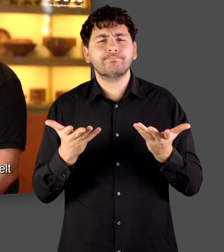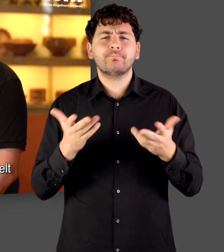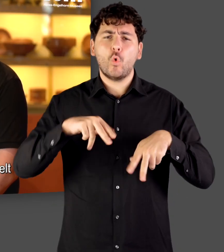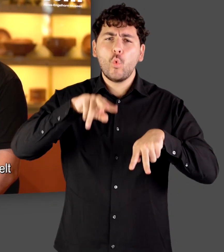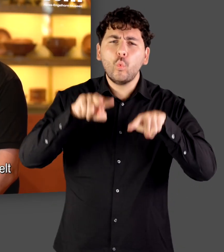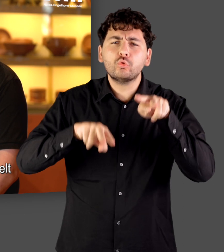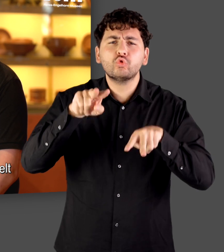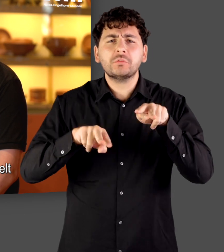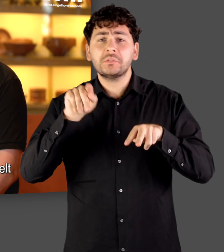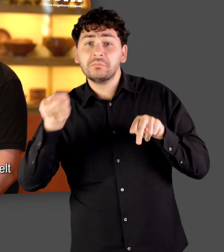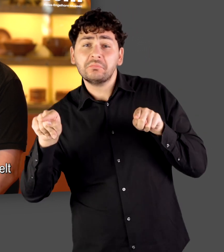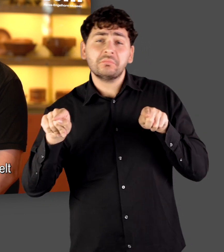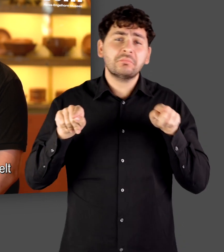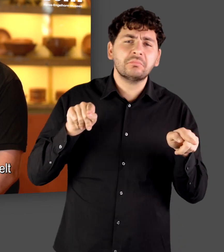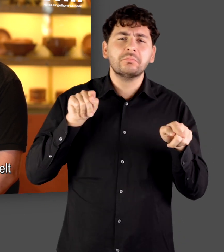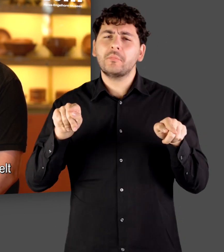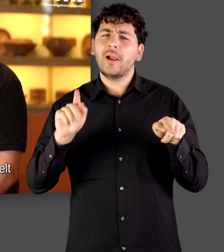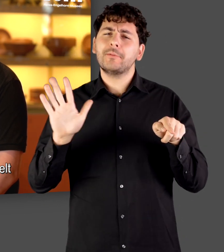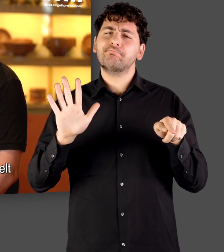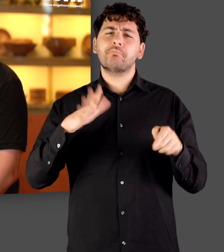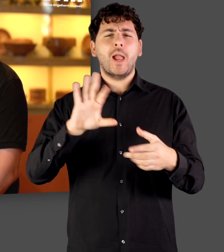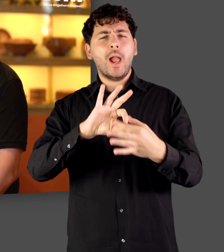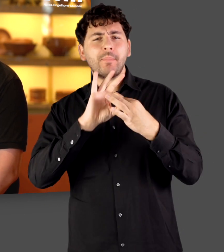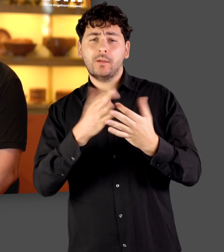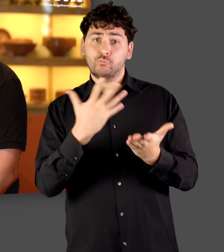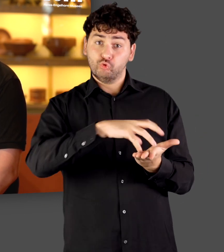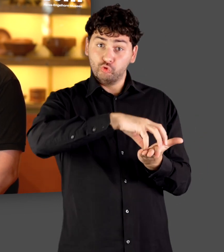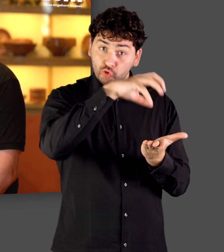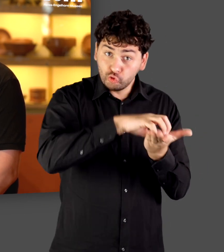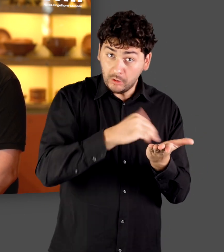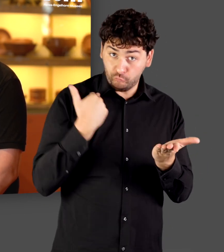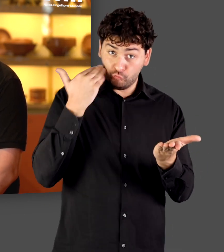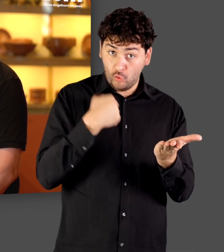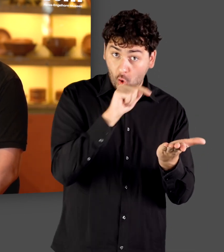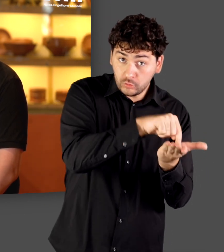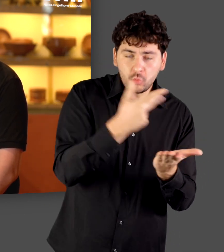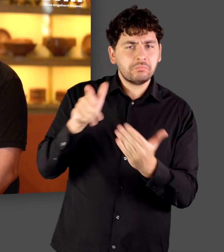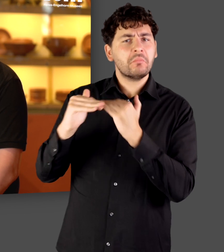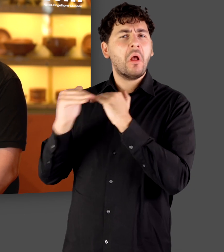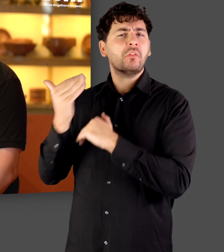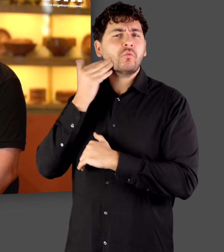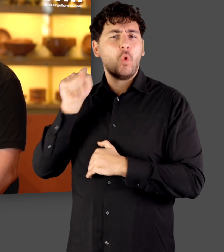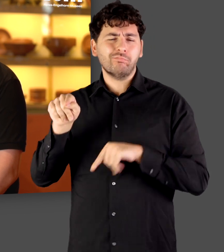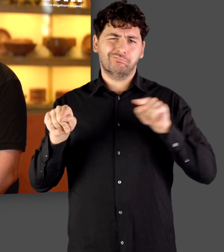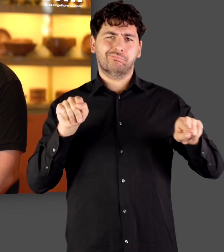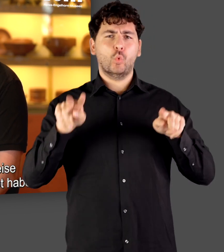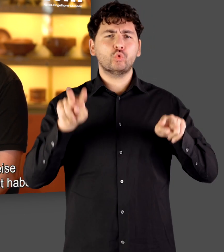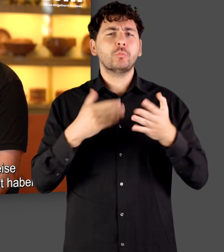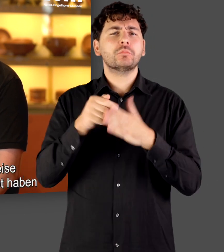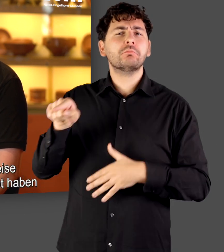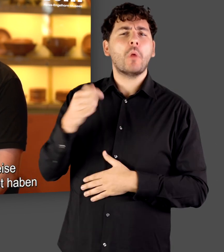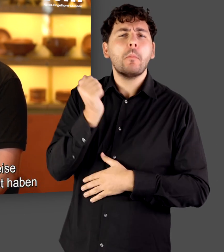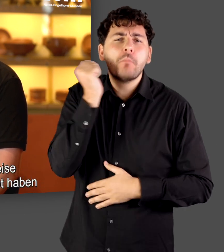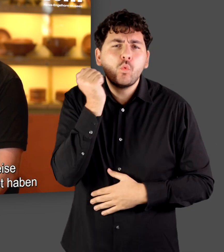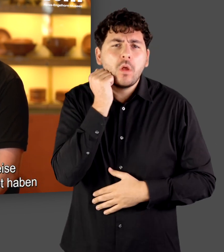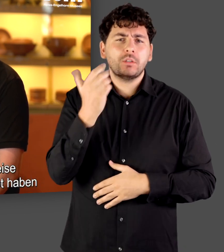in der Lebenswelt liegt sicherlich mehr darin, ob man ein Stadtbewohner oder ein Landbewohner ist. Also ein